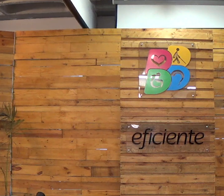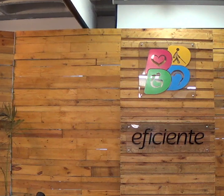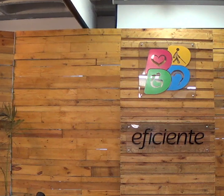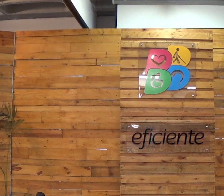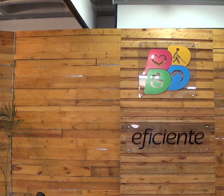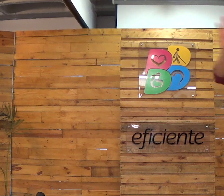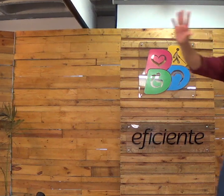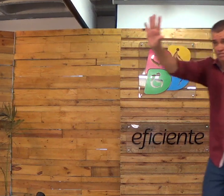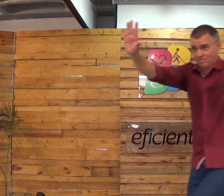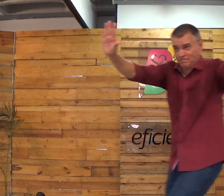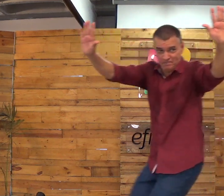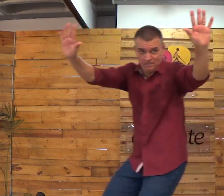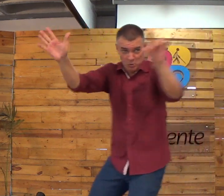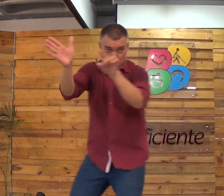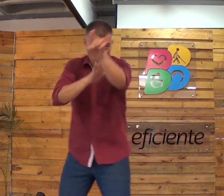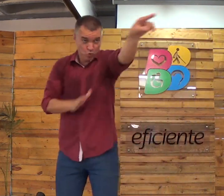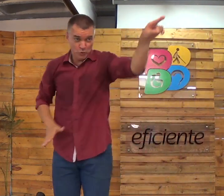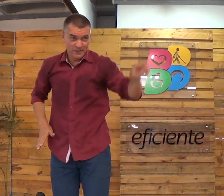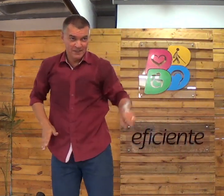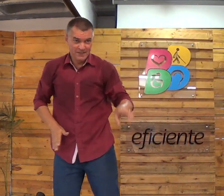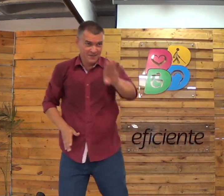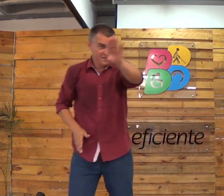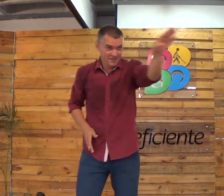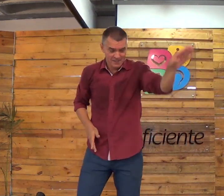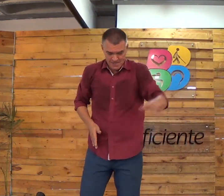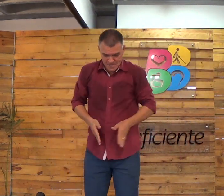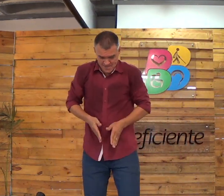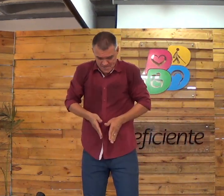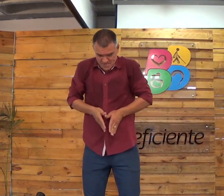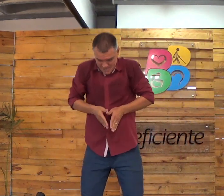Você sente o Espírito Santo? Por quê? Faz uma pergunta.